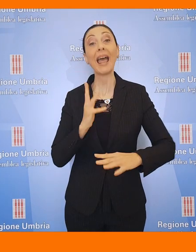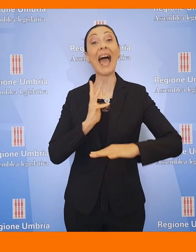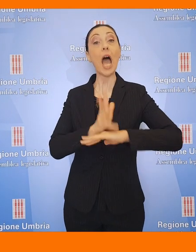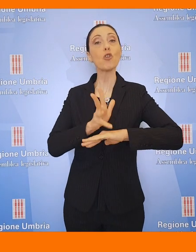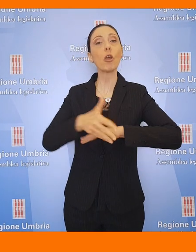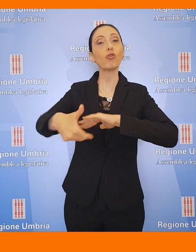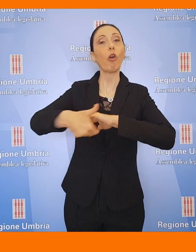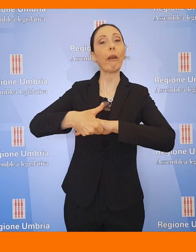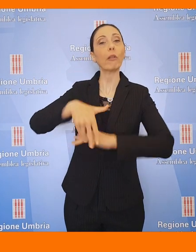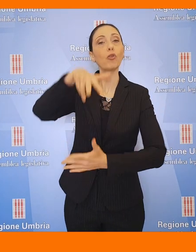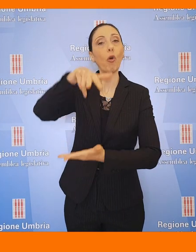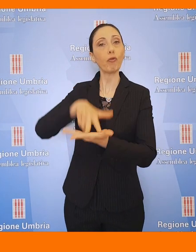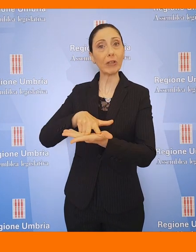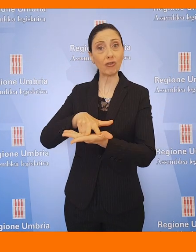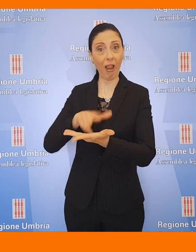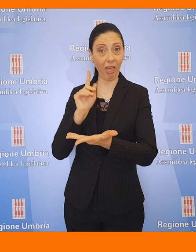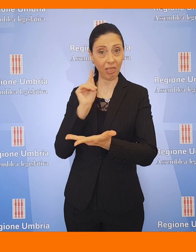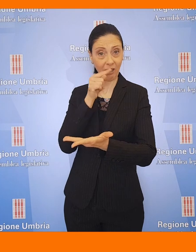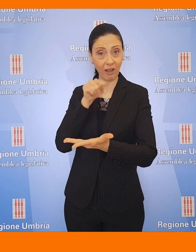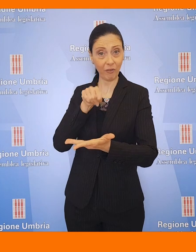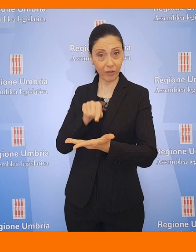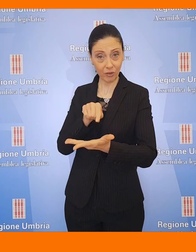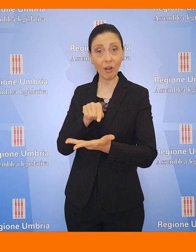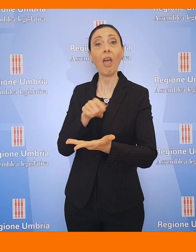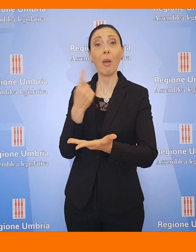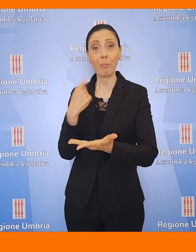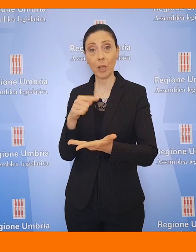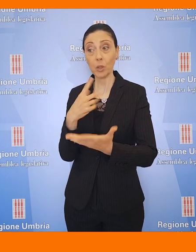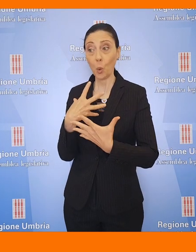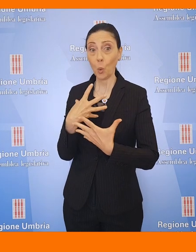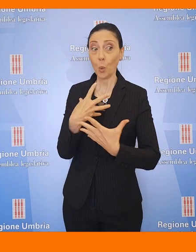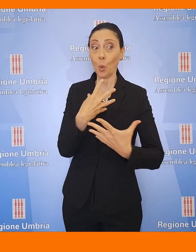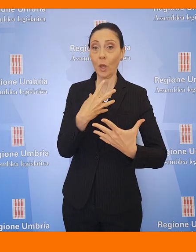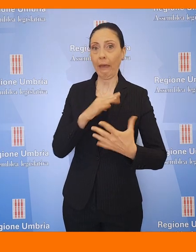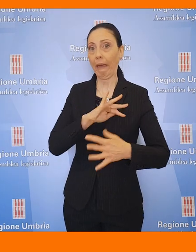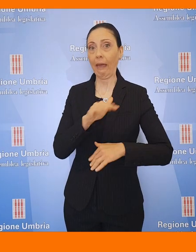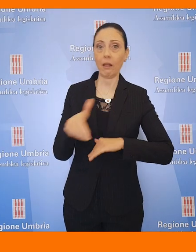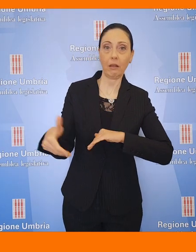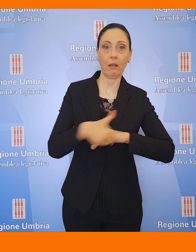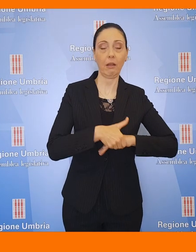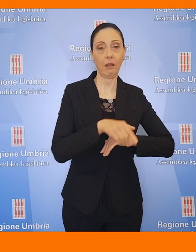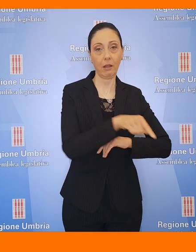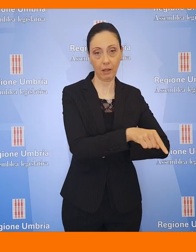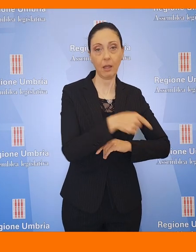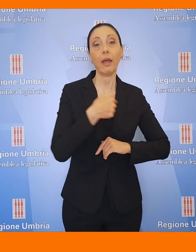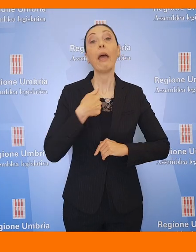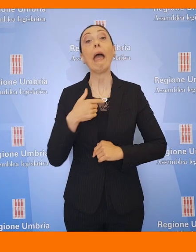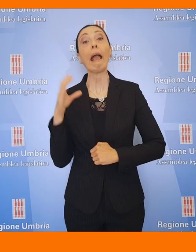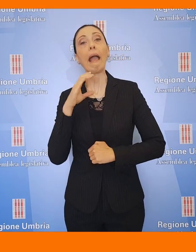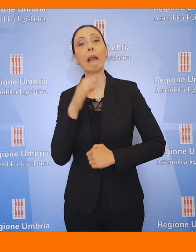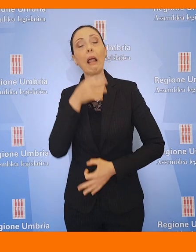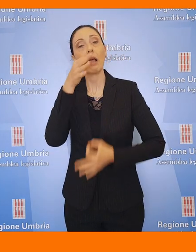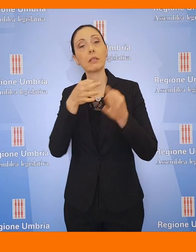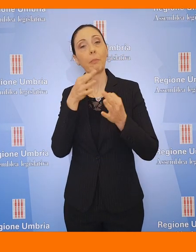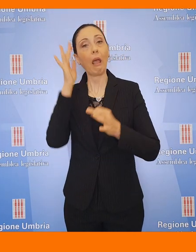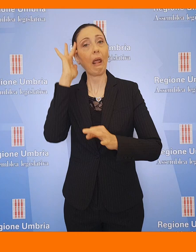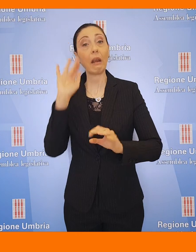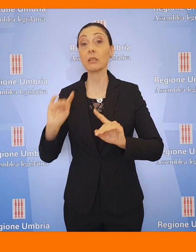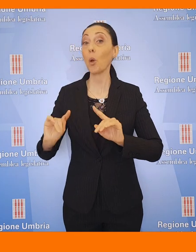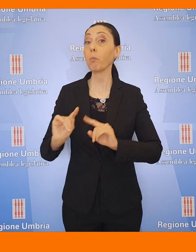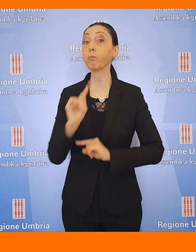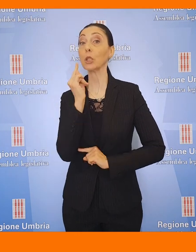'accesso al credito ufficiale, tanto più si può ricorrere a un credito altro, Cardella ha anche tenuto a spiegare come il rischio